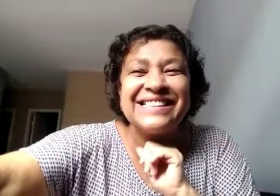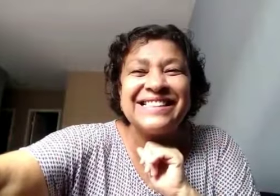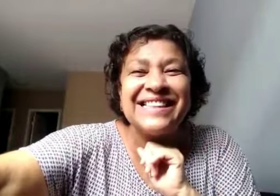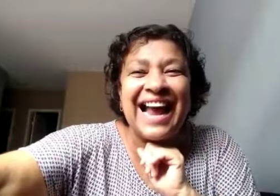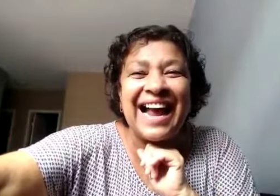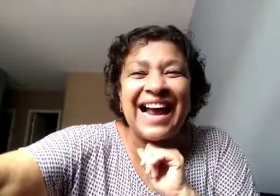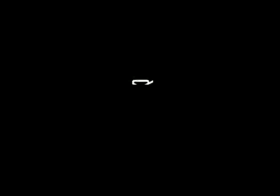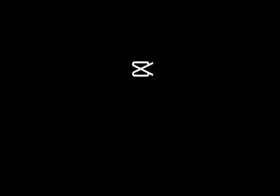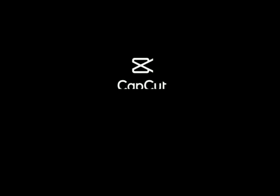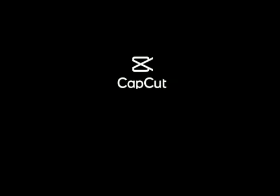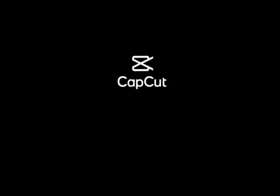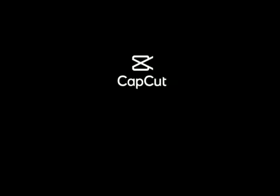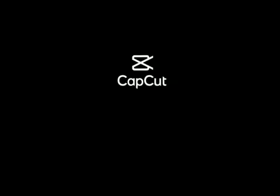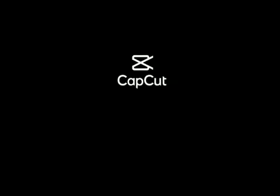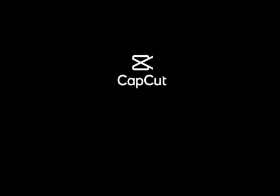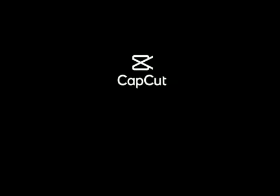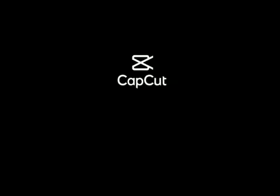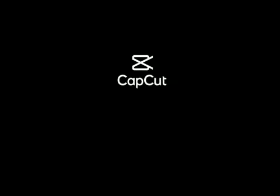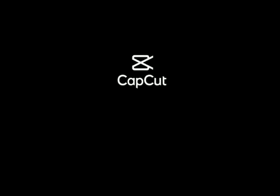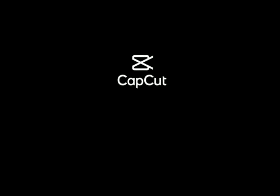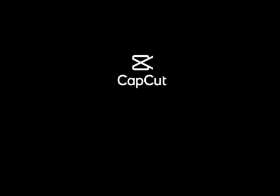Tchau. Tchau. Tchau. Tchau.